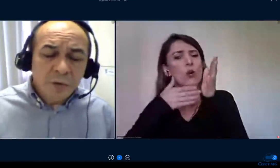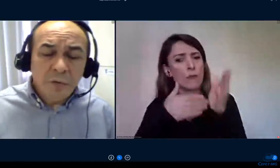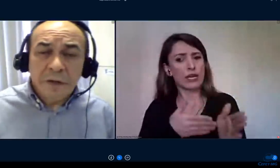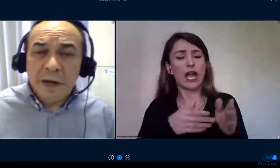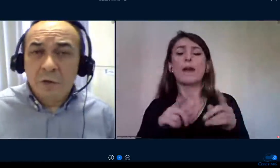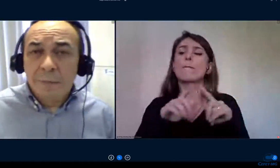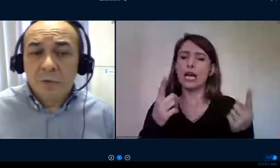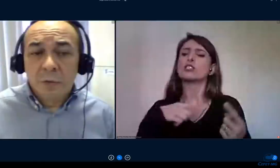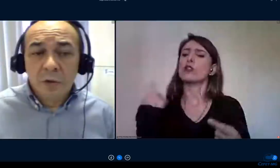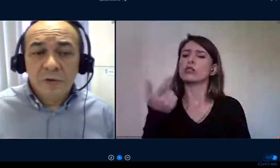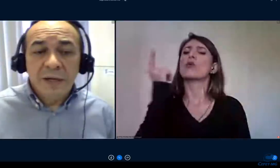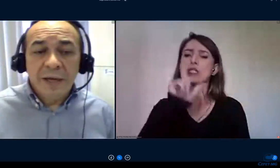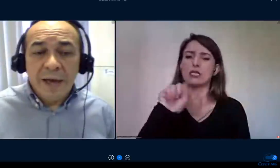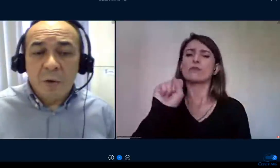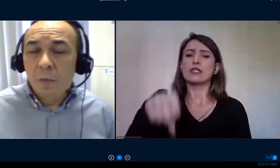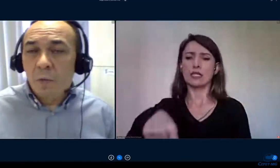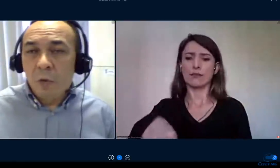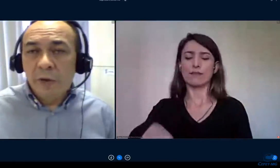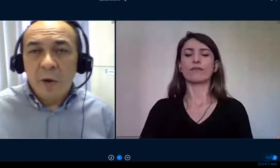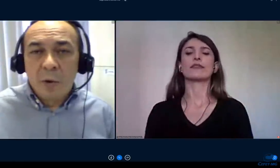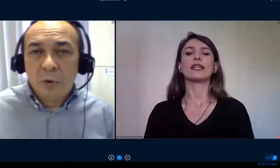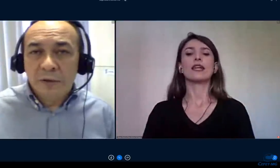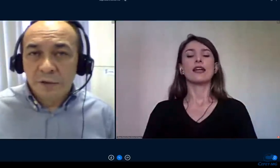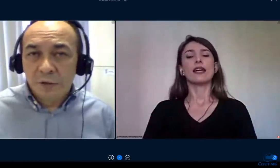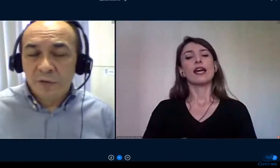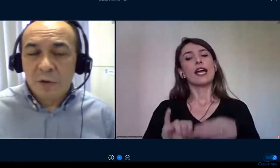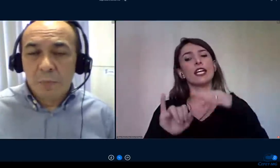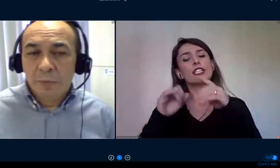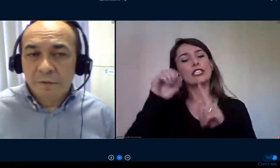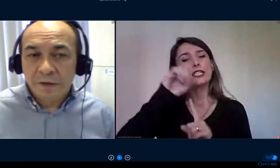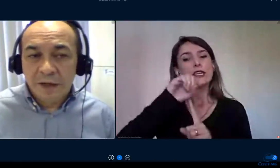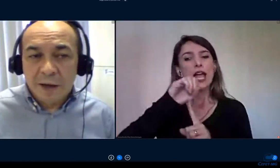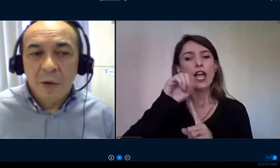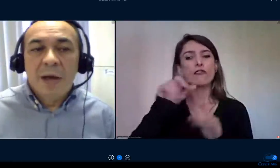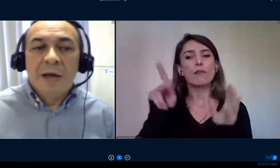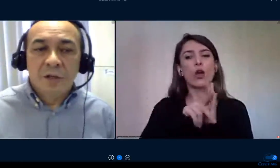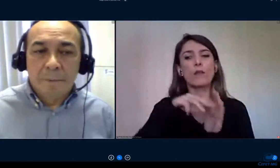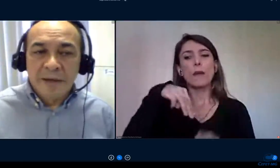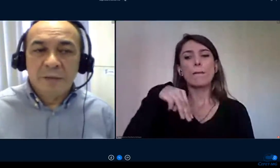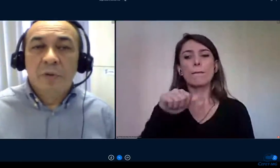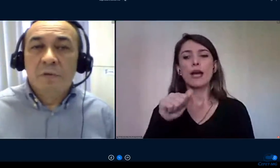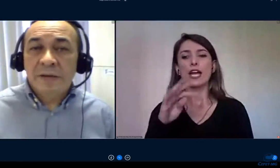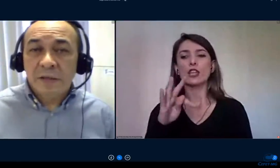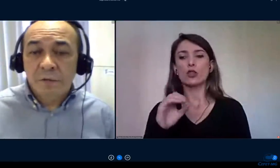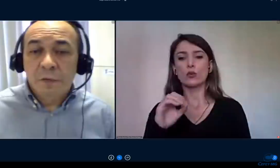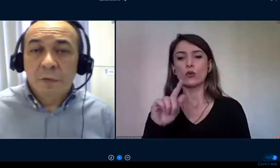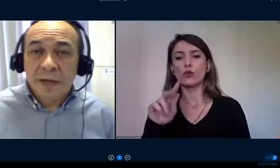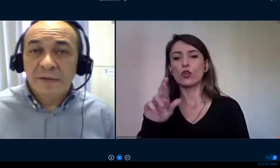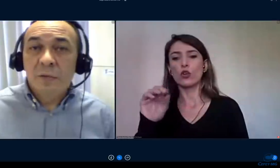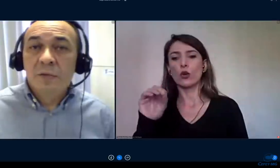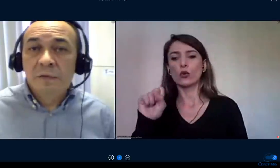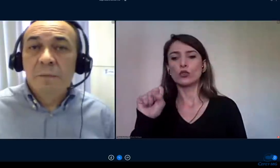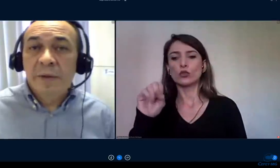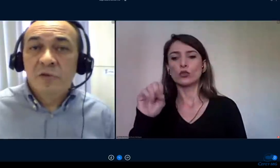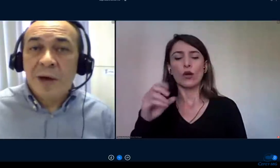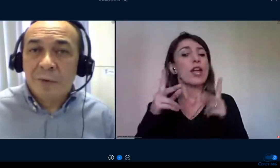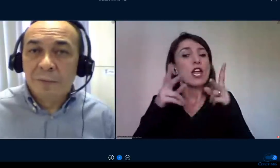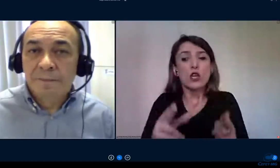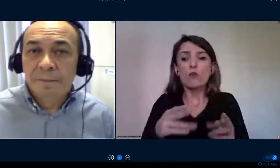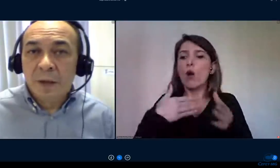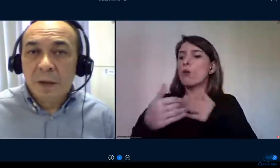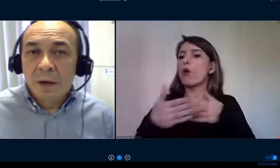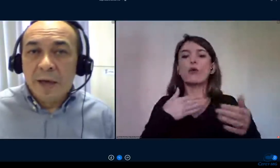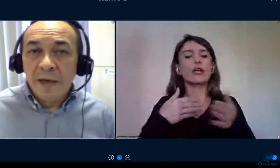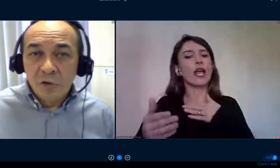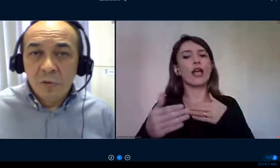O Instituto Federal do Mato Grosso, ele é como qualquer uma outra instituição pública federal. a gente passa por diversas dificuldades, inclusive de pessoal.